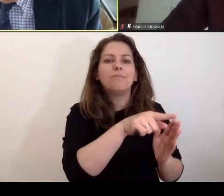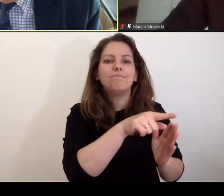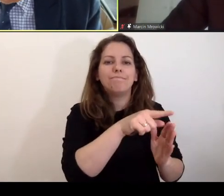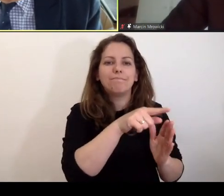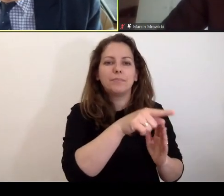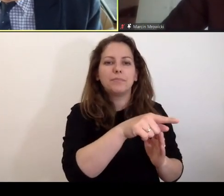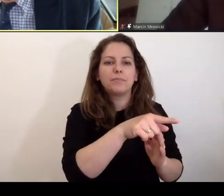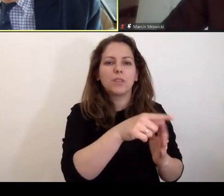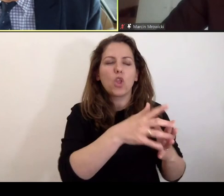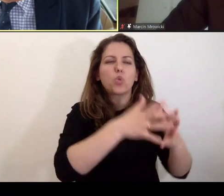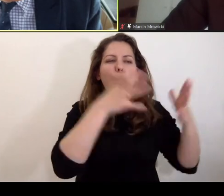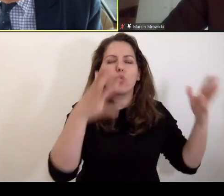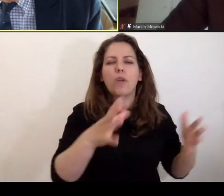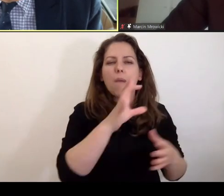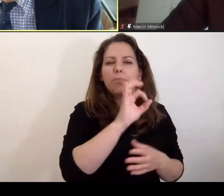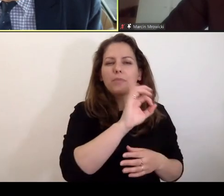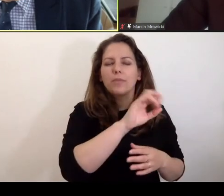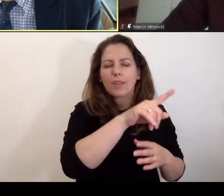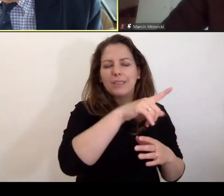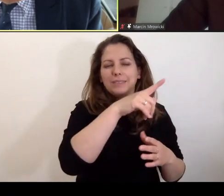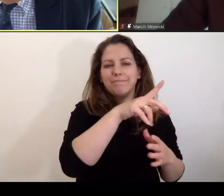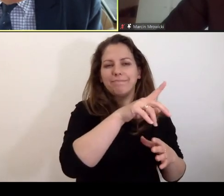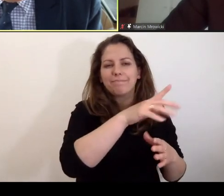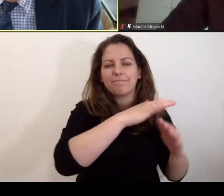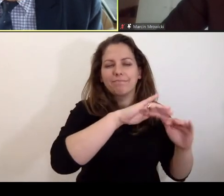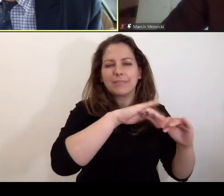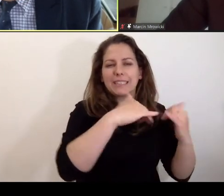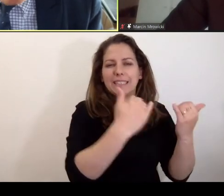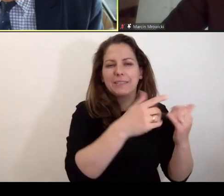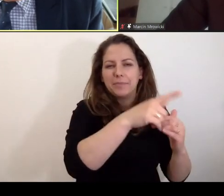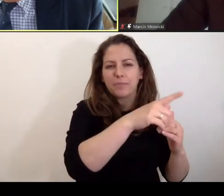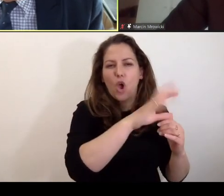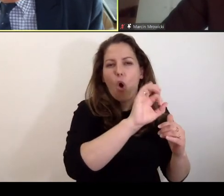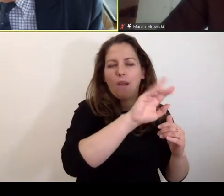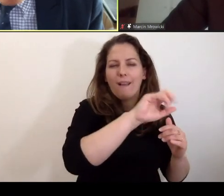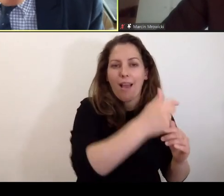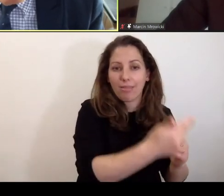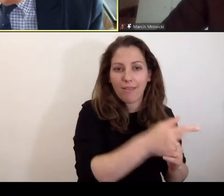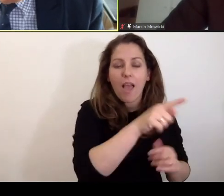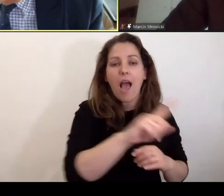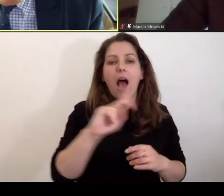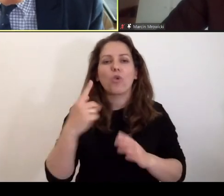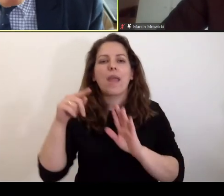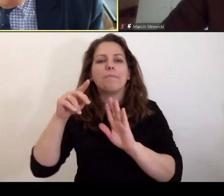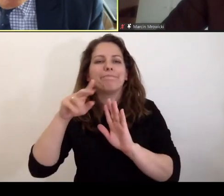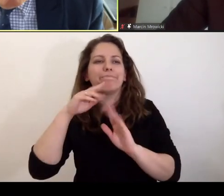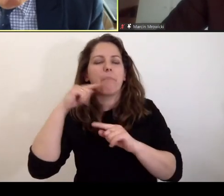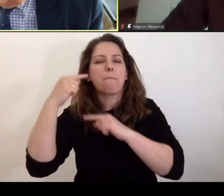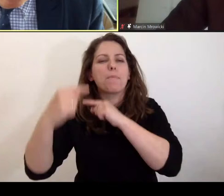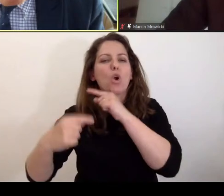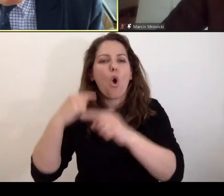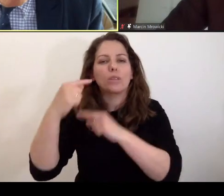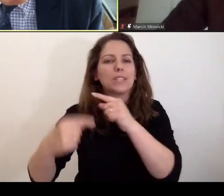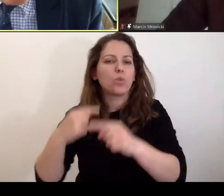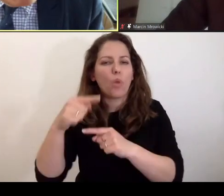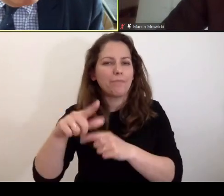strukturze organów systemu statutu rzymskiego, a druga kwestia jest proceduralna i dotyczy kwestii ujawnienia dowodów. Także pozwoli pan, że te dwie